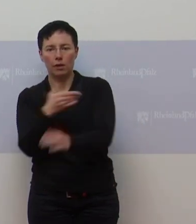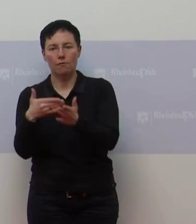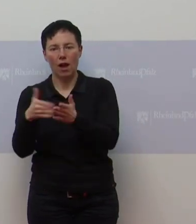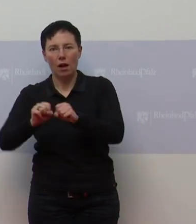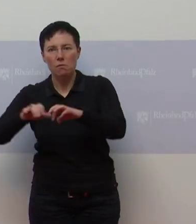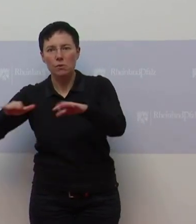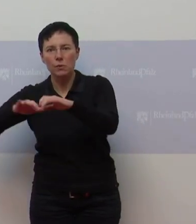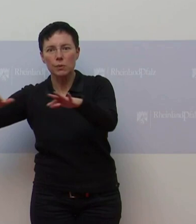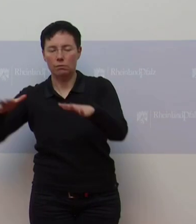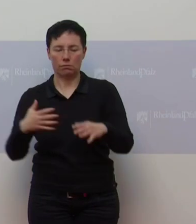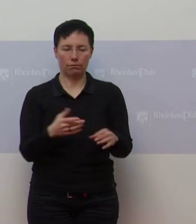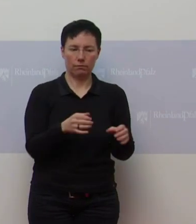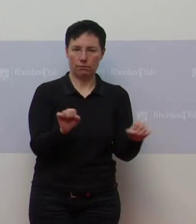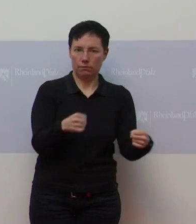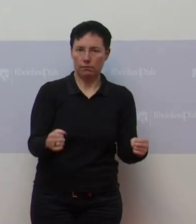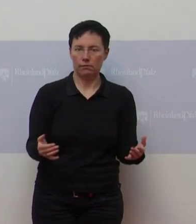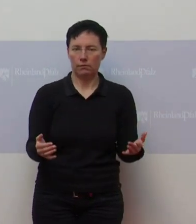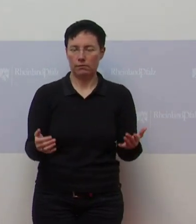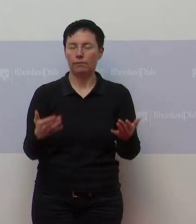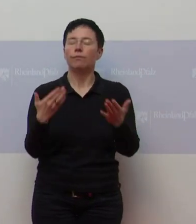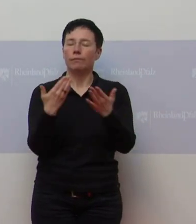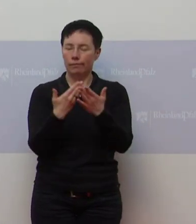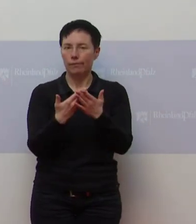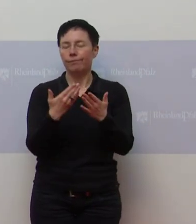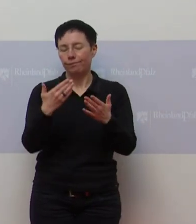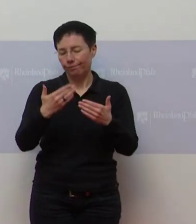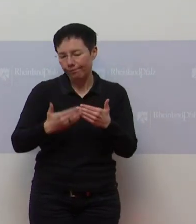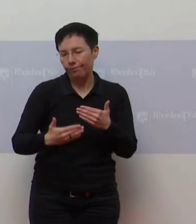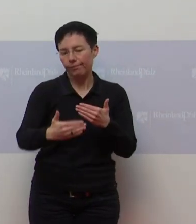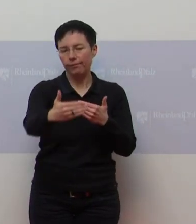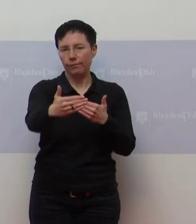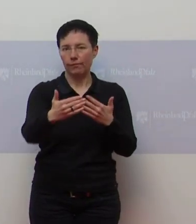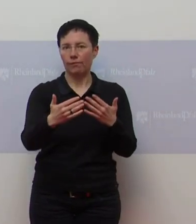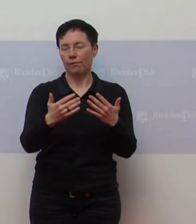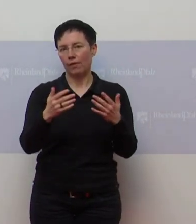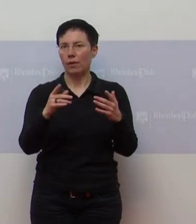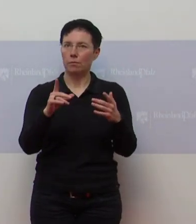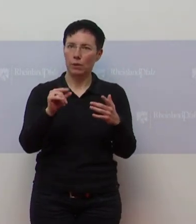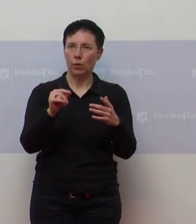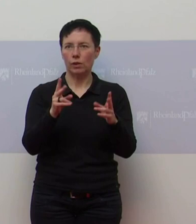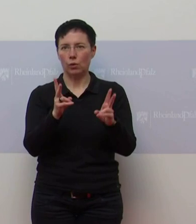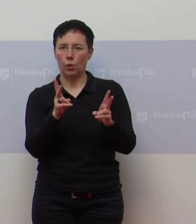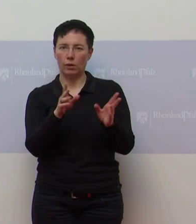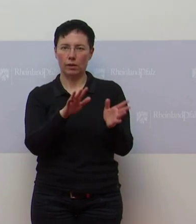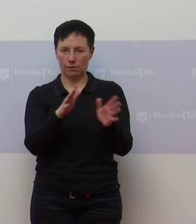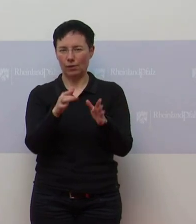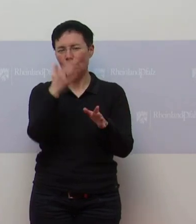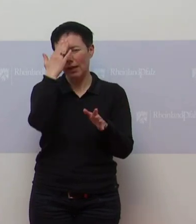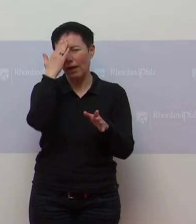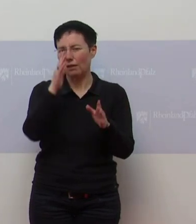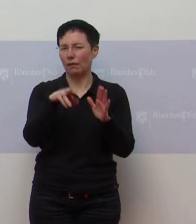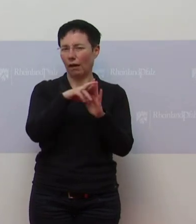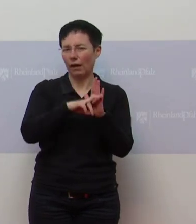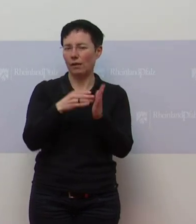vielleicht mal im Groben geschildert ist, dass man die nächste Zeit, da bewegen wir uns ja nach wie vor in dem System, das Sie kennen,